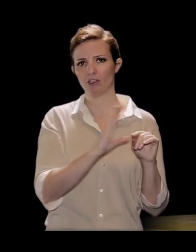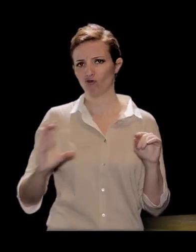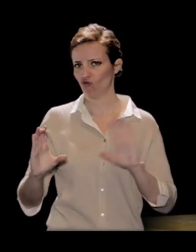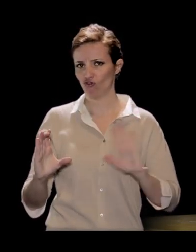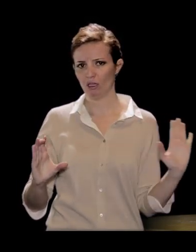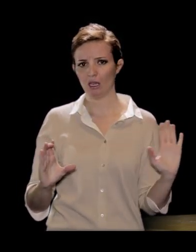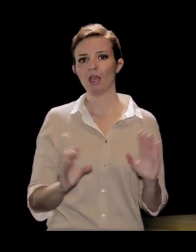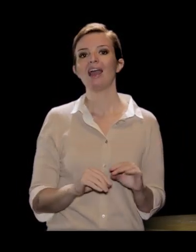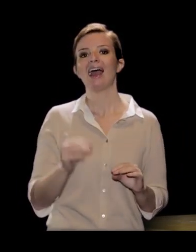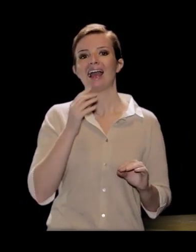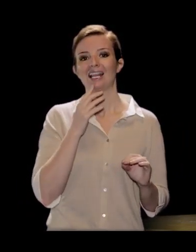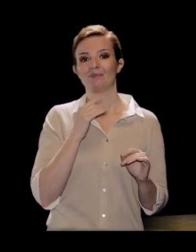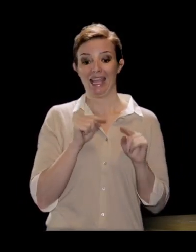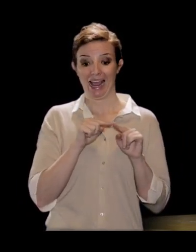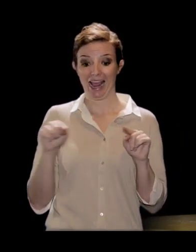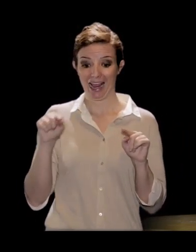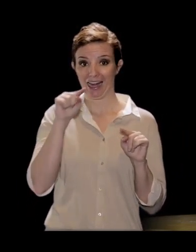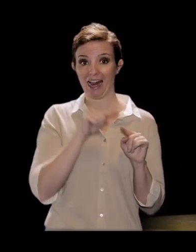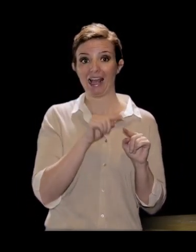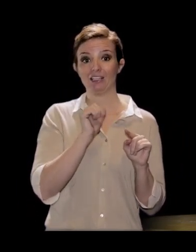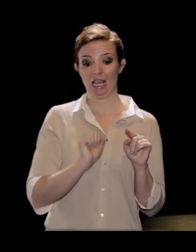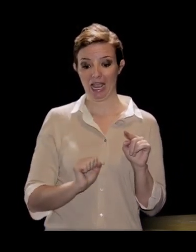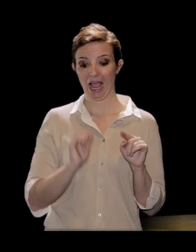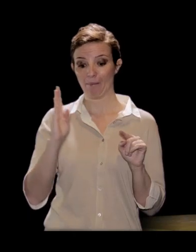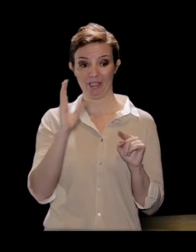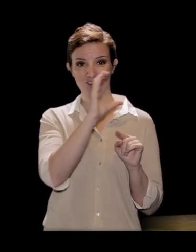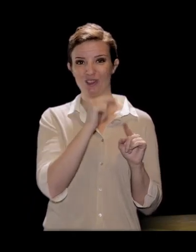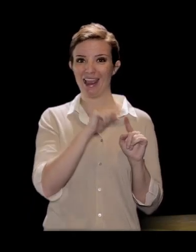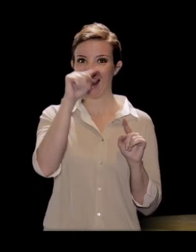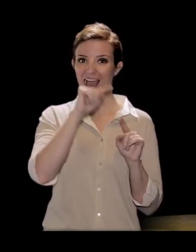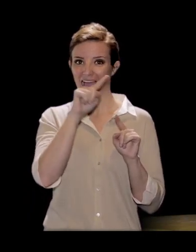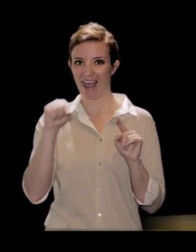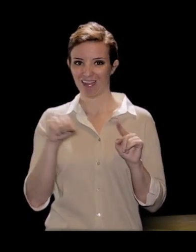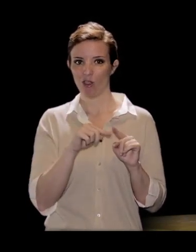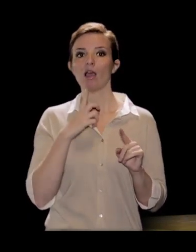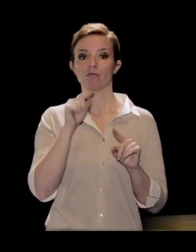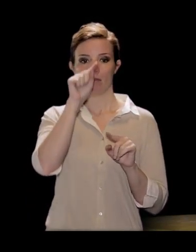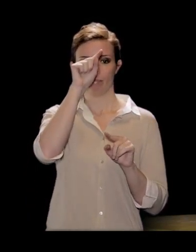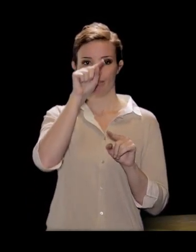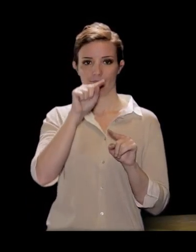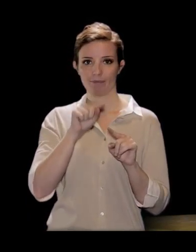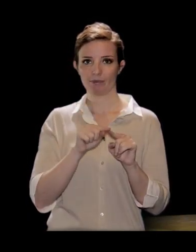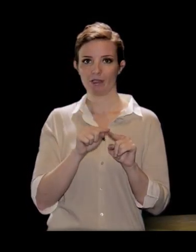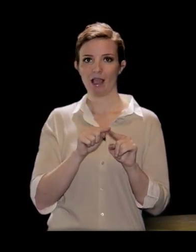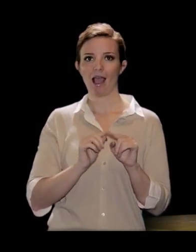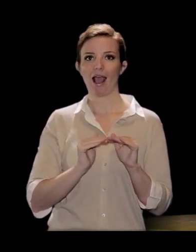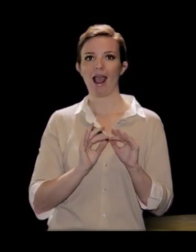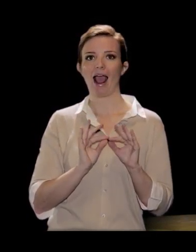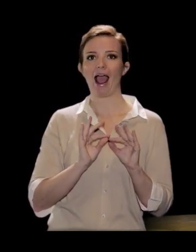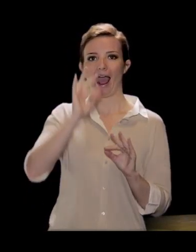ABC sono i rispettivi lati, tracciamo l'altezza riferita al lato A e quindi indichiamo con H.